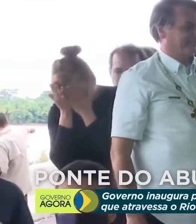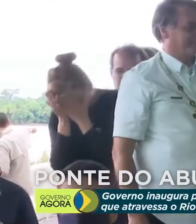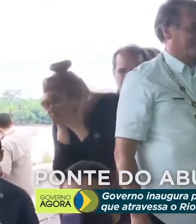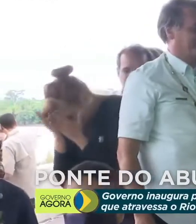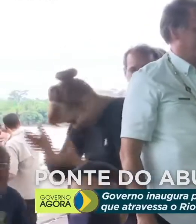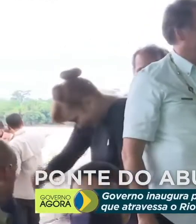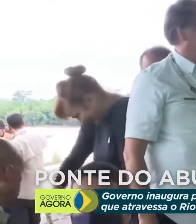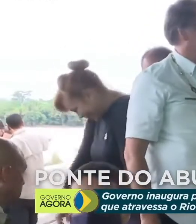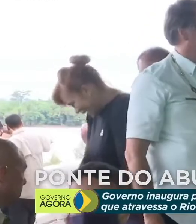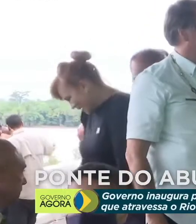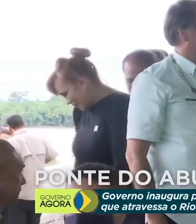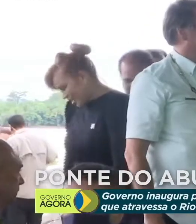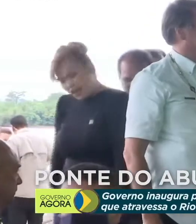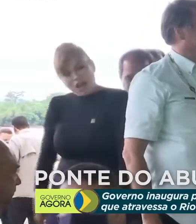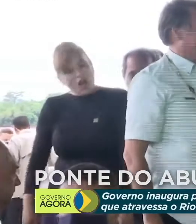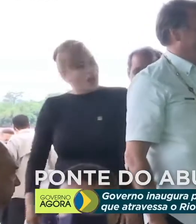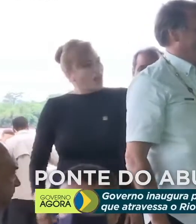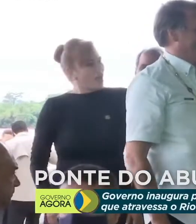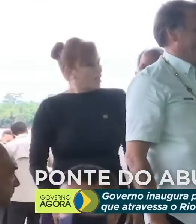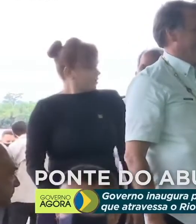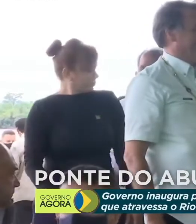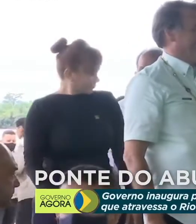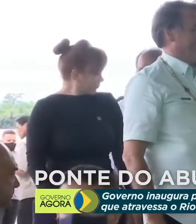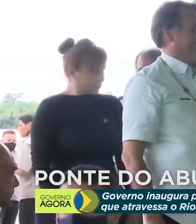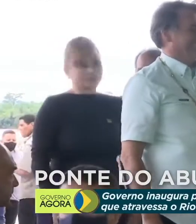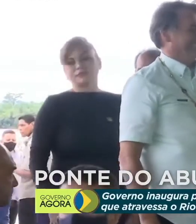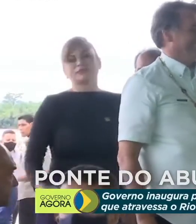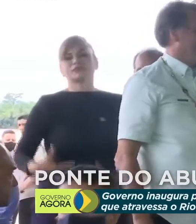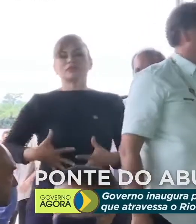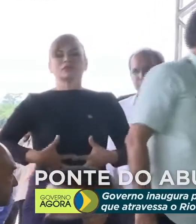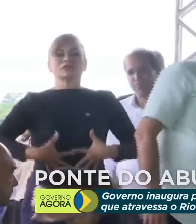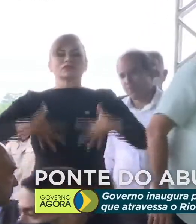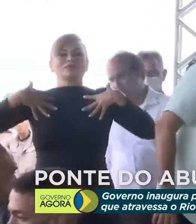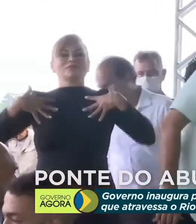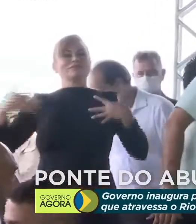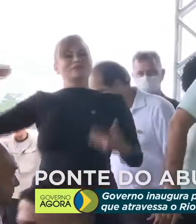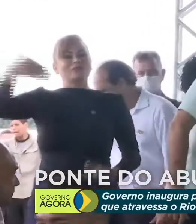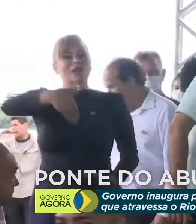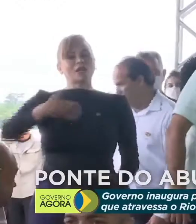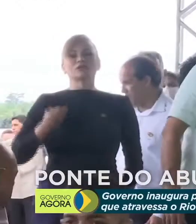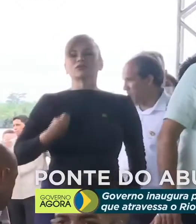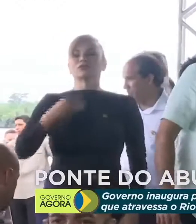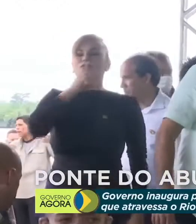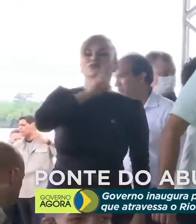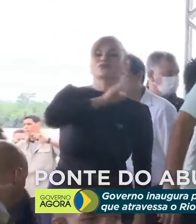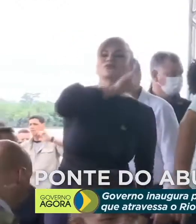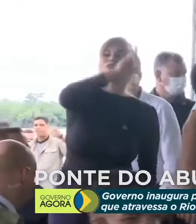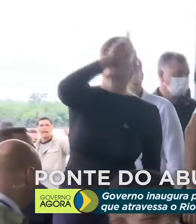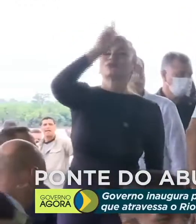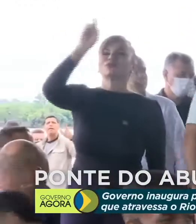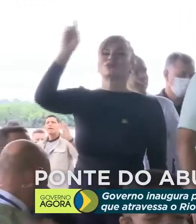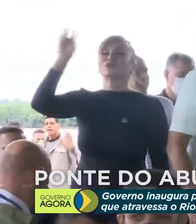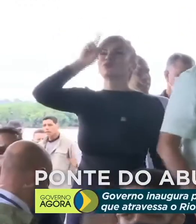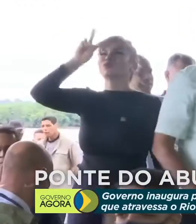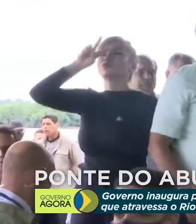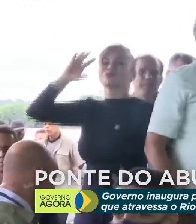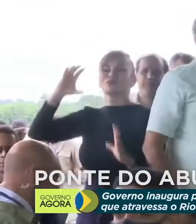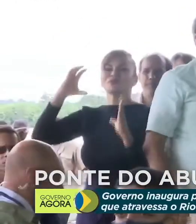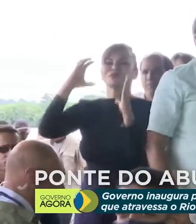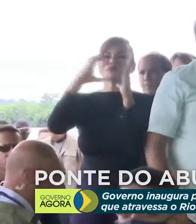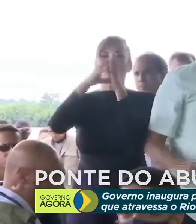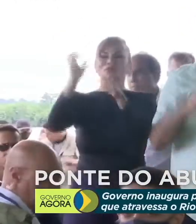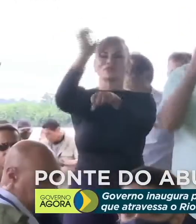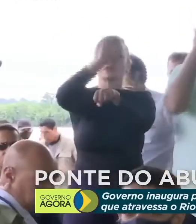É com muita honra que eu estou aqui hoje, num dia histórico para o